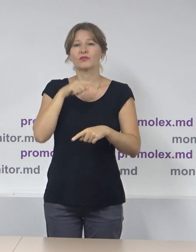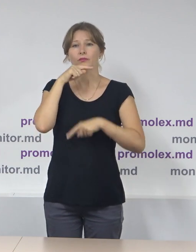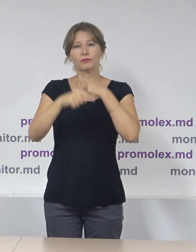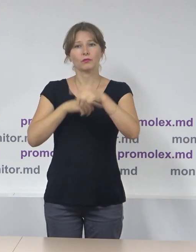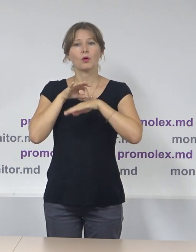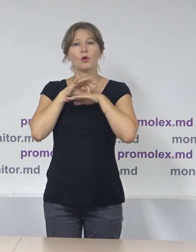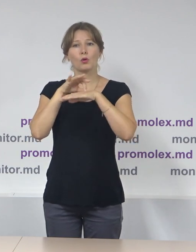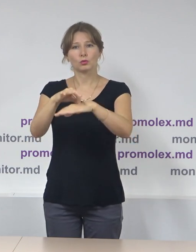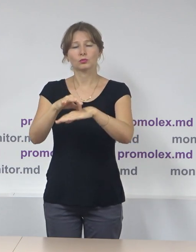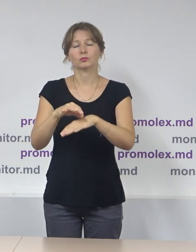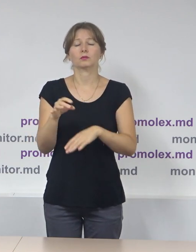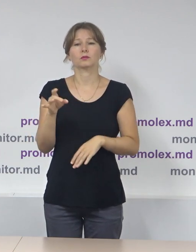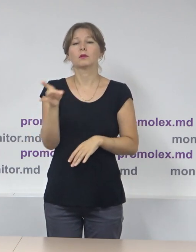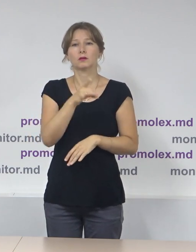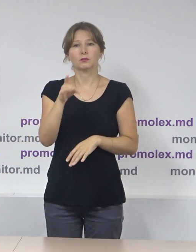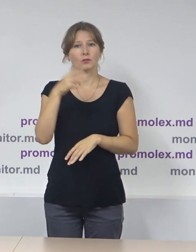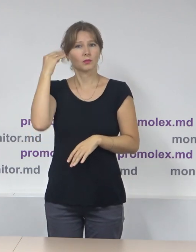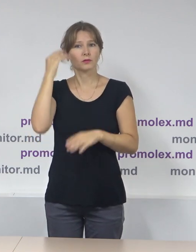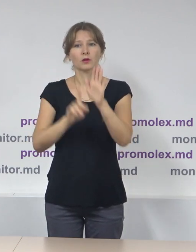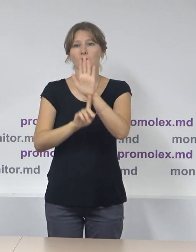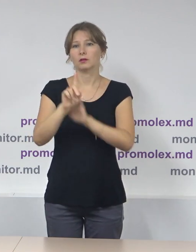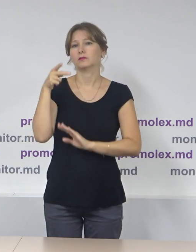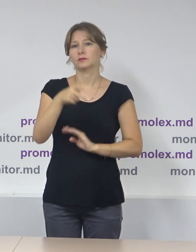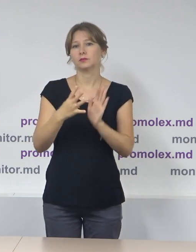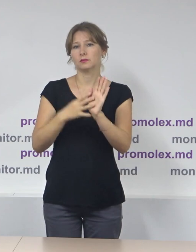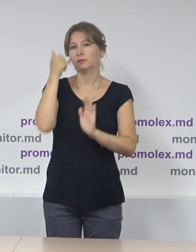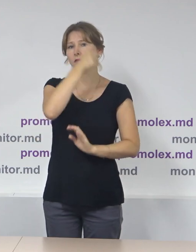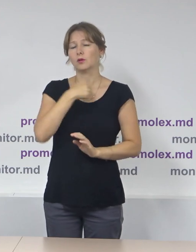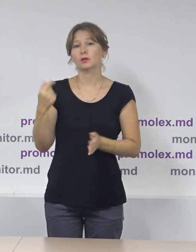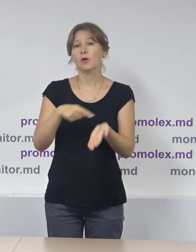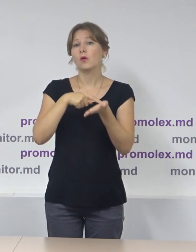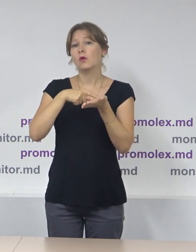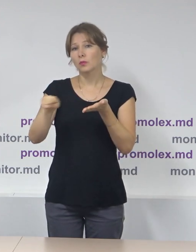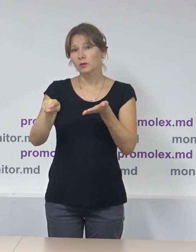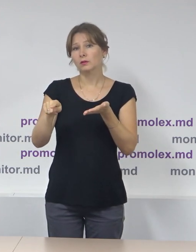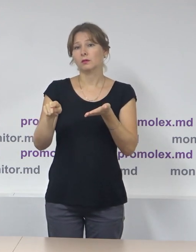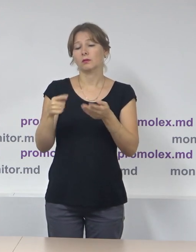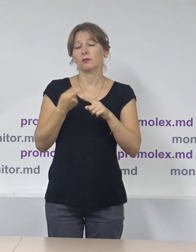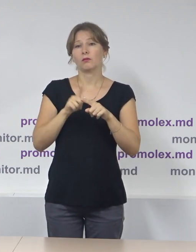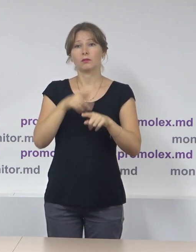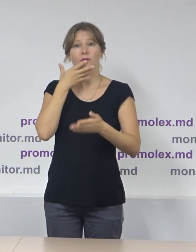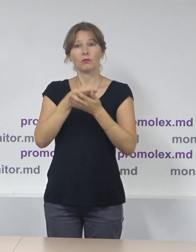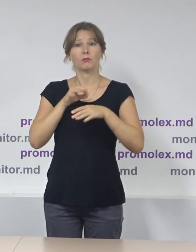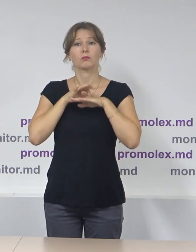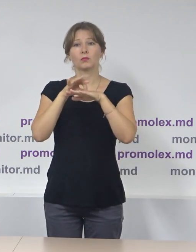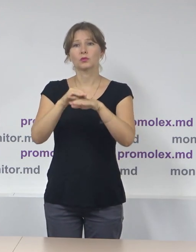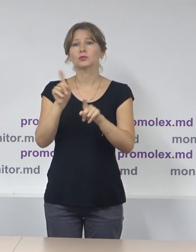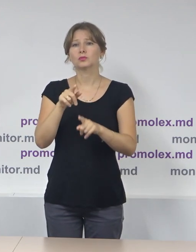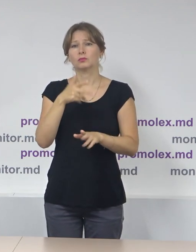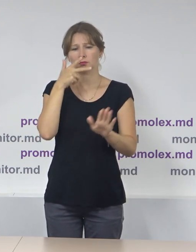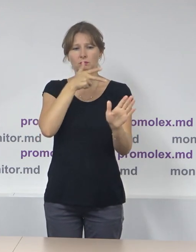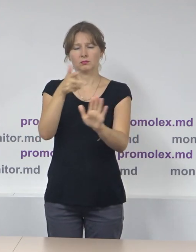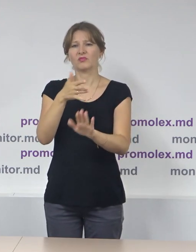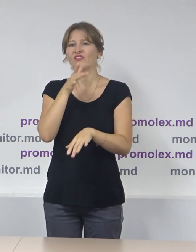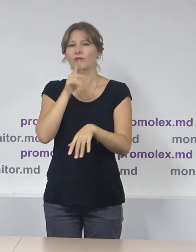în Republica Moldova începând cu 2009. Obiectivele emisiunii de observare sunt evaluarea în timp real a proceselor